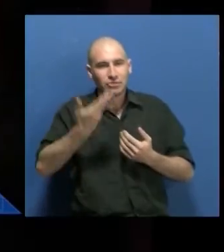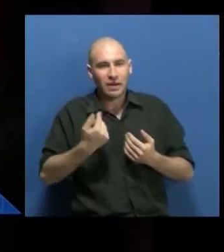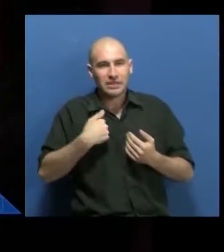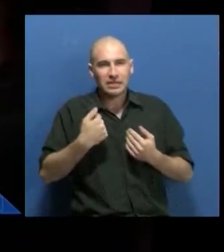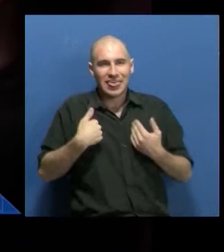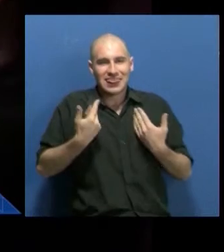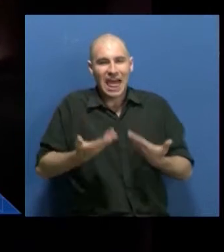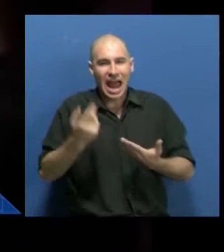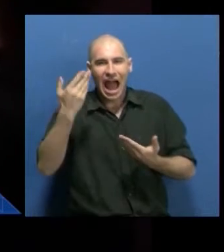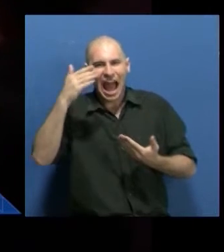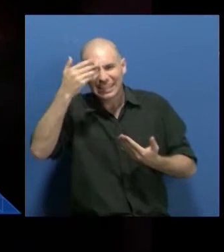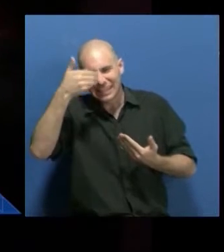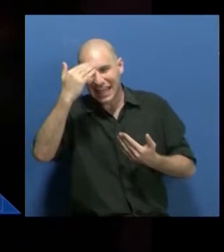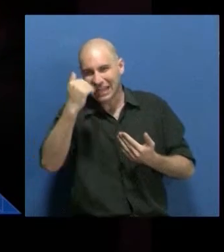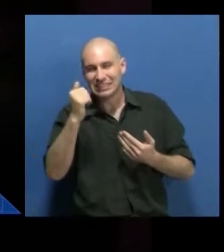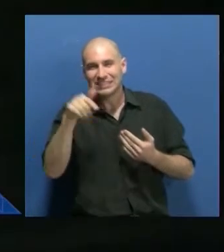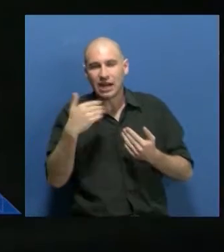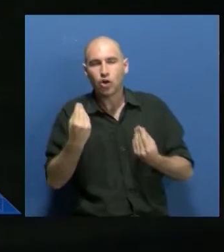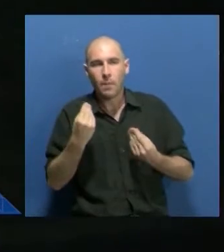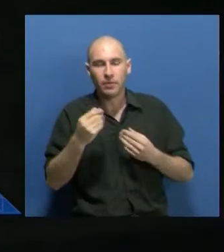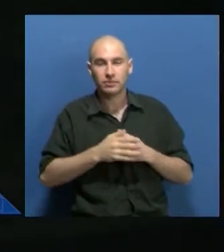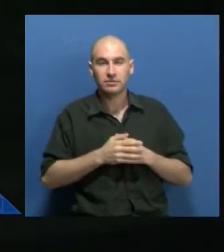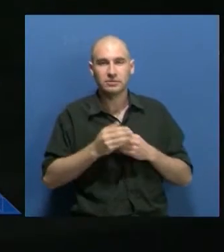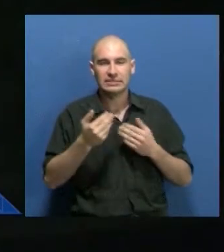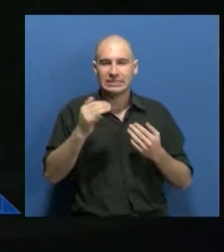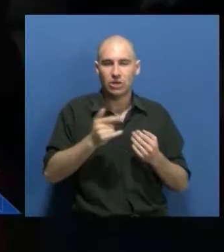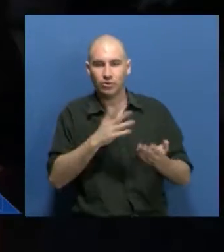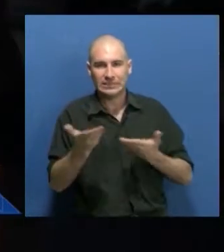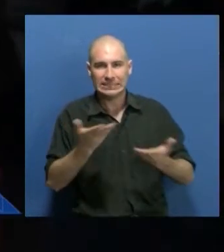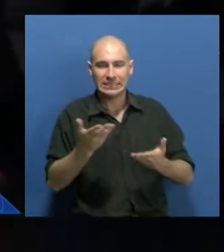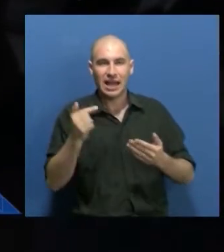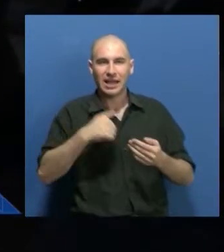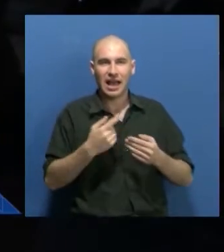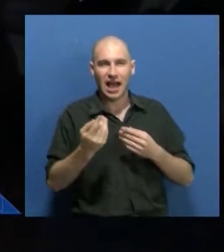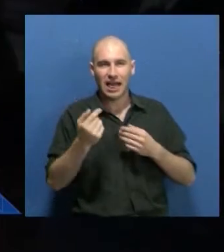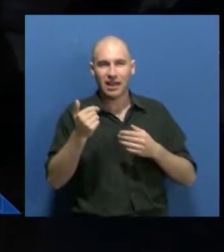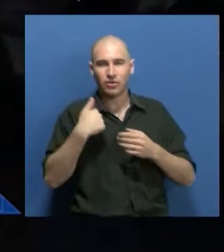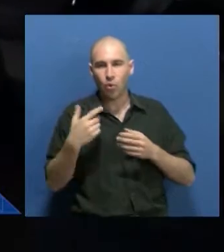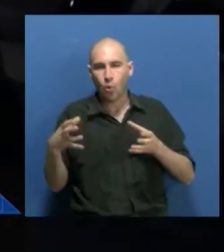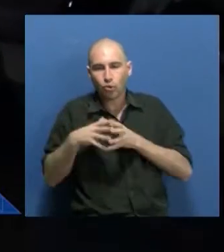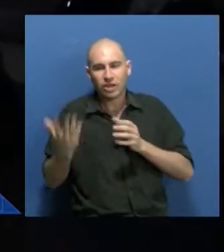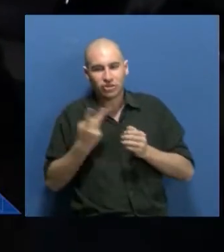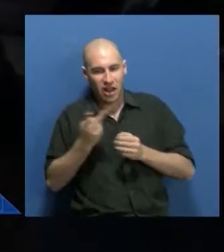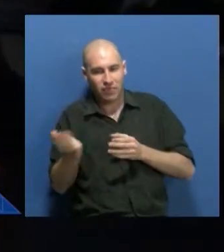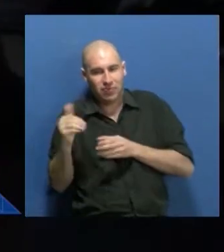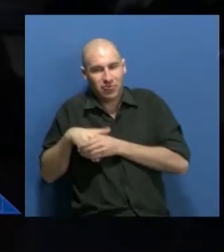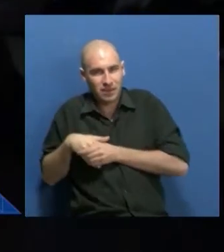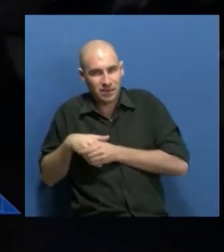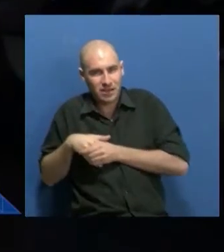como actriz o cuánto no? Entonces se va y se interna en un lugar con la directora y lo comparamos mucho